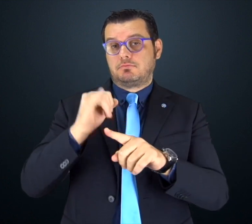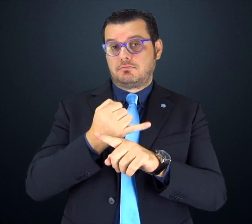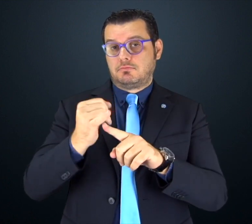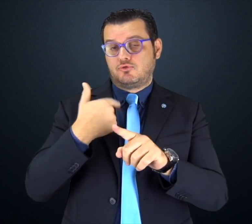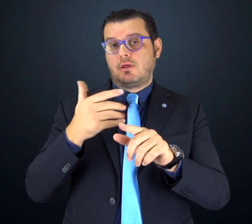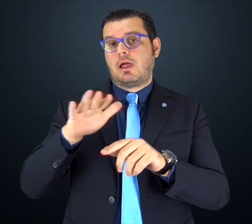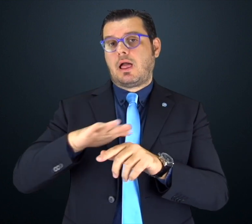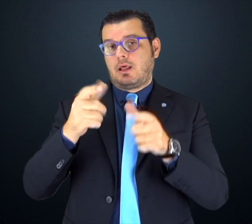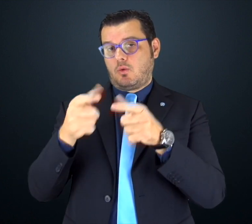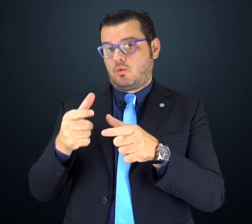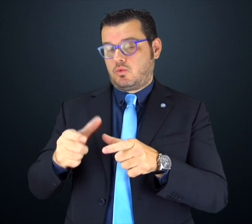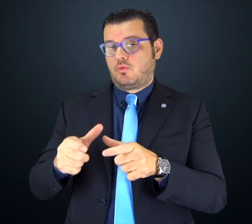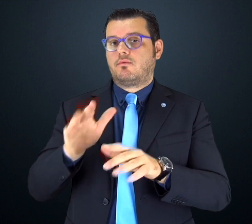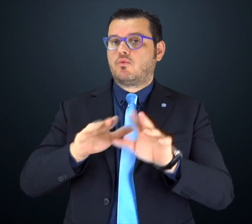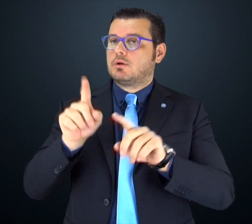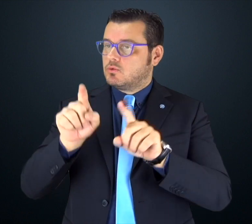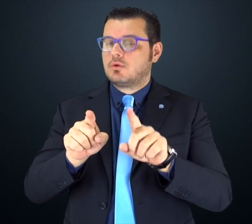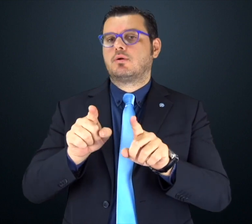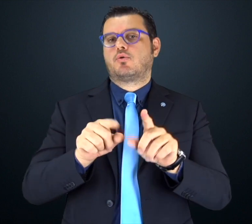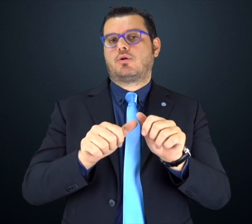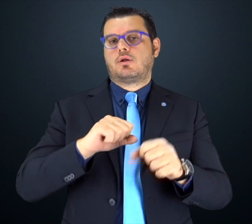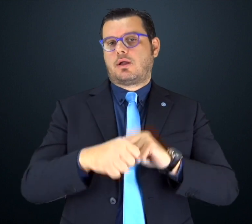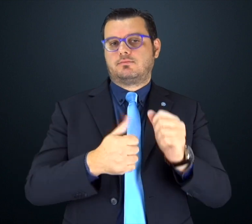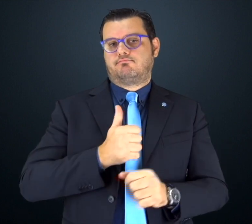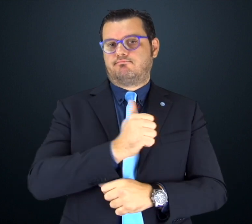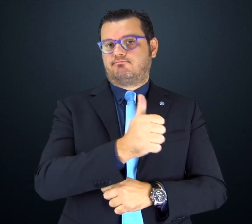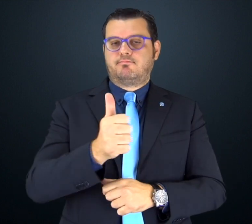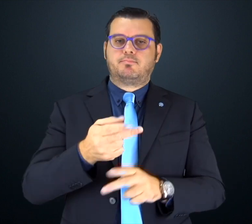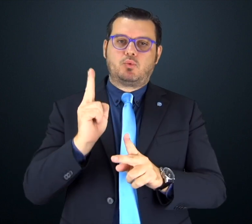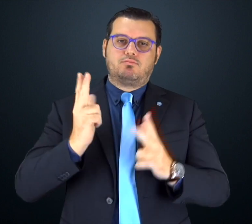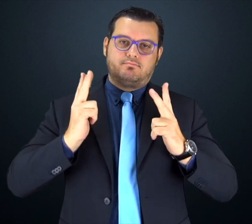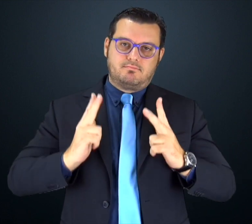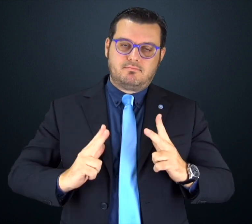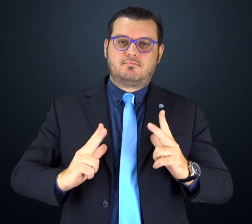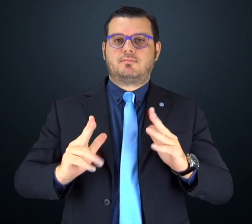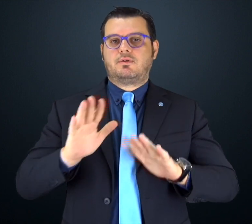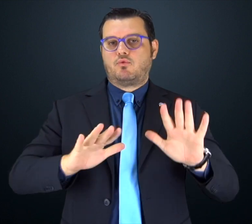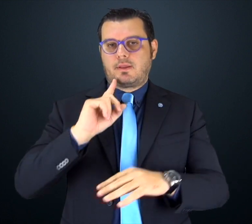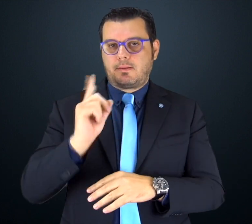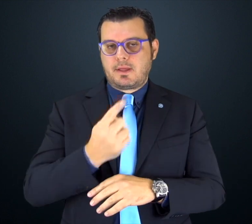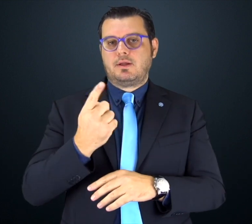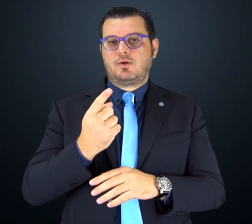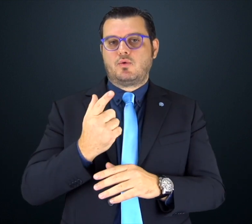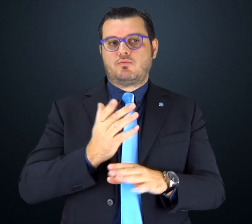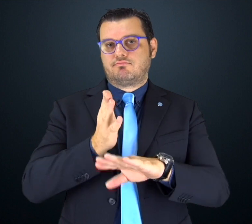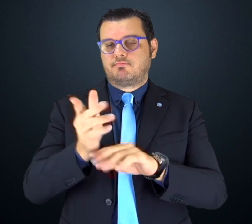Il nuovo sito ci offre anche l'opportunità di far vedere alle autorità governative, alle pubbliche